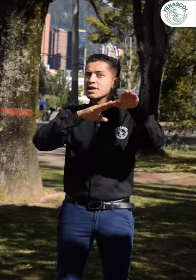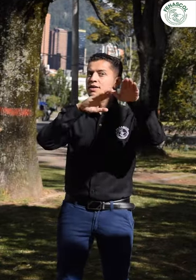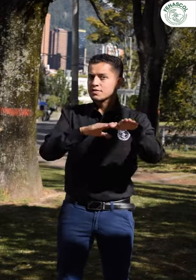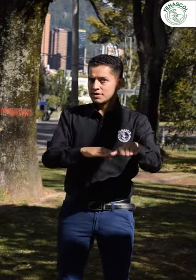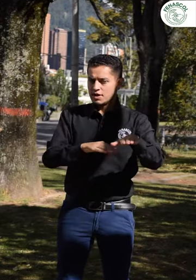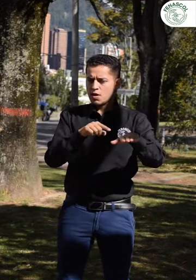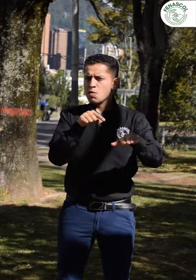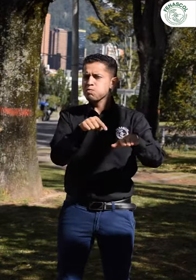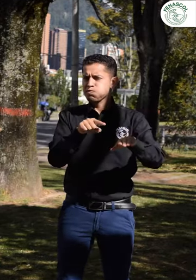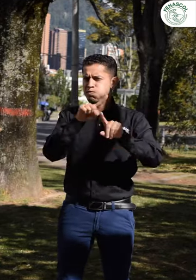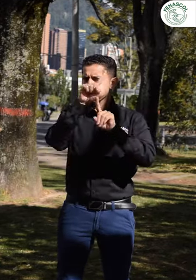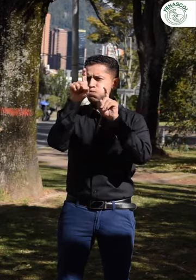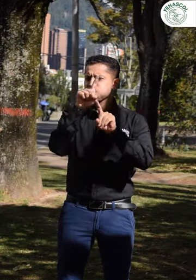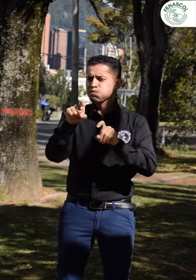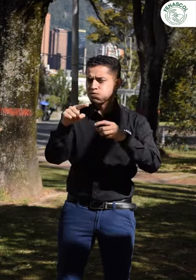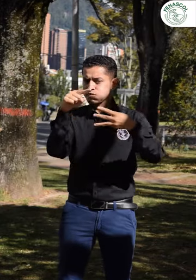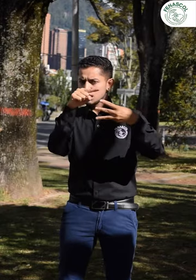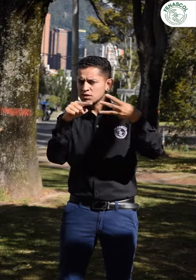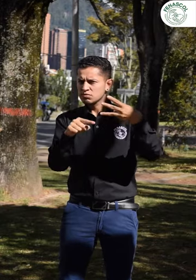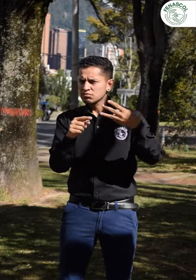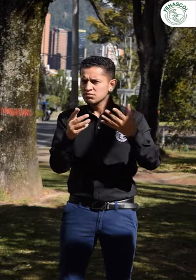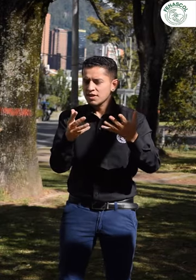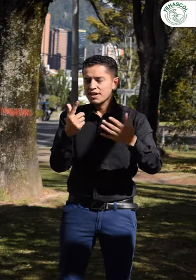con las siguientes tres preguntas. Miremos.